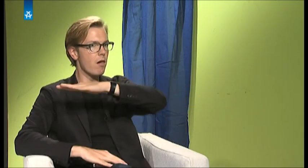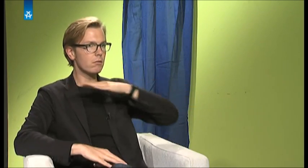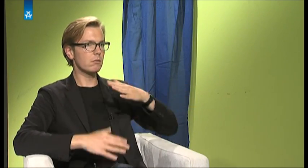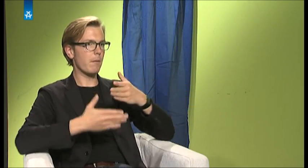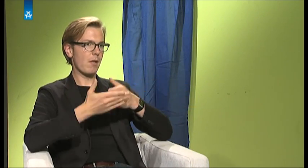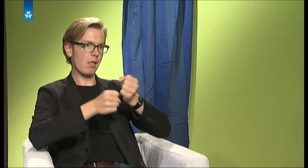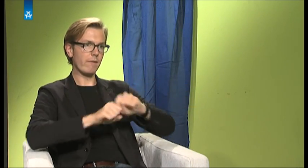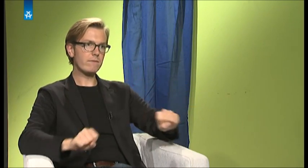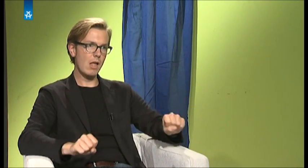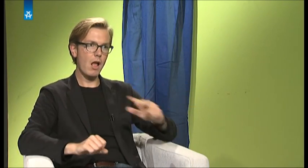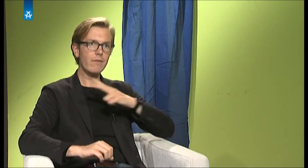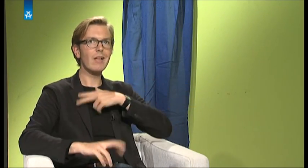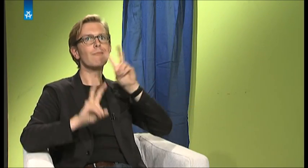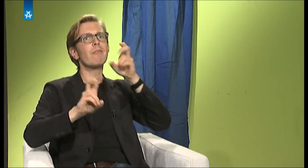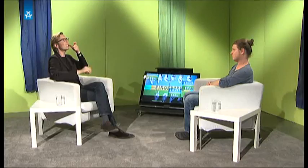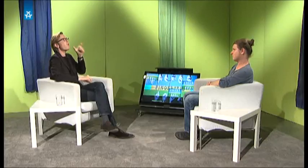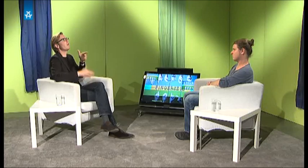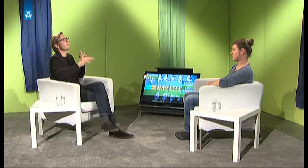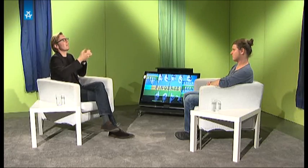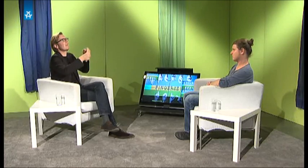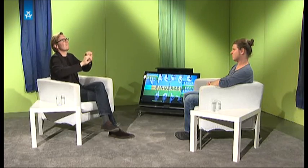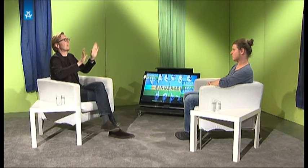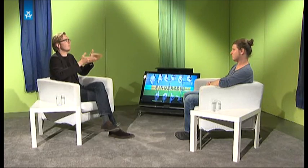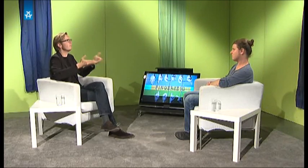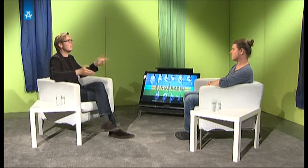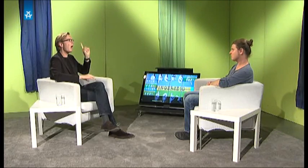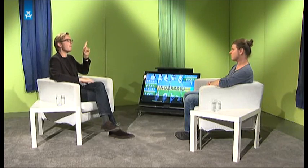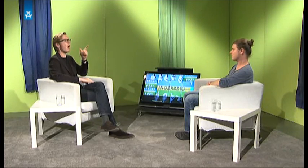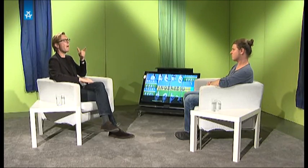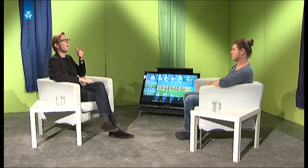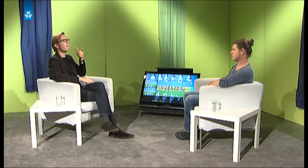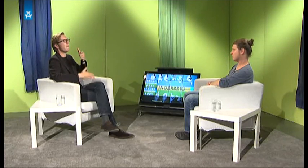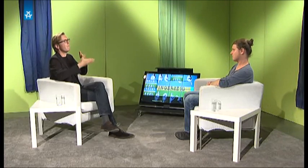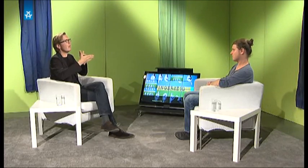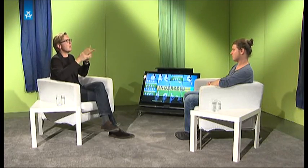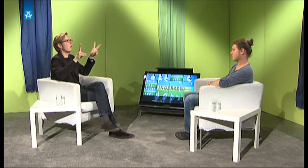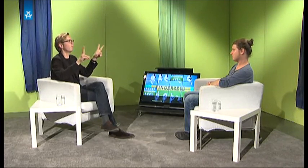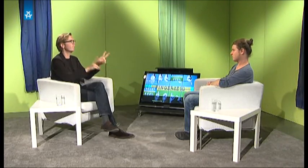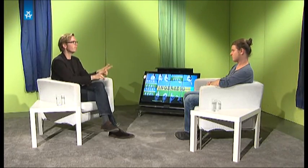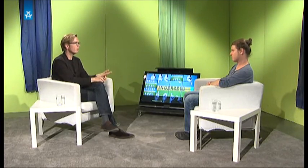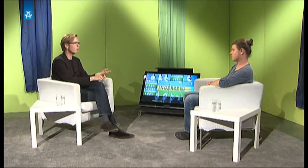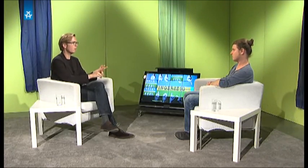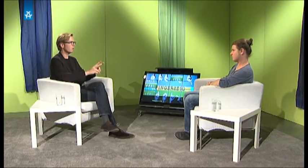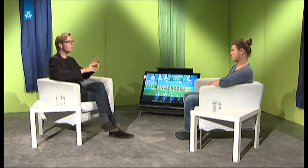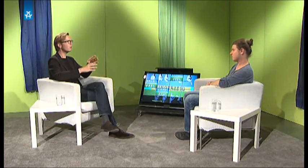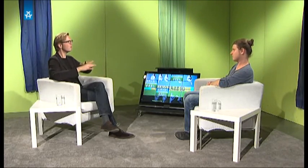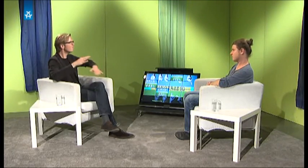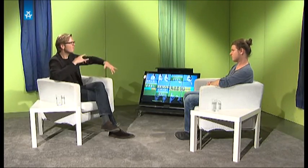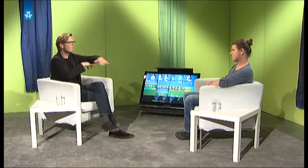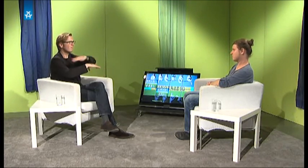Dann muss ich sagen, dass der Campus barrierefrei war. Na gut, komplett barrierefrei gibt es wahrscheinlich nicht. Aber es gab sehr wenig Barrieren. Das kann